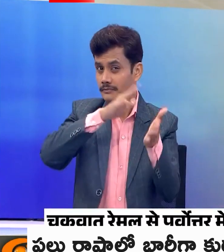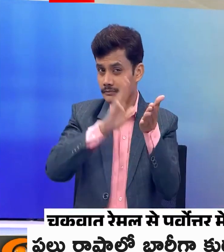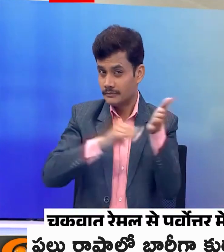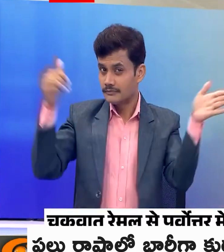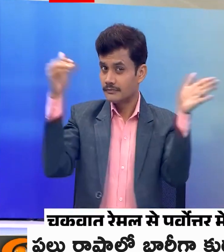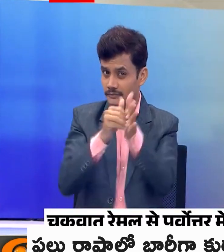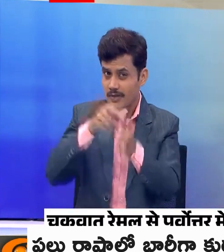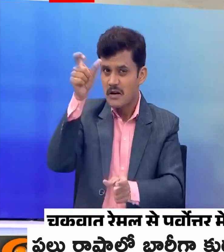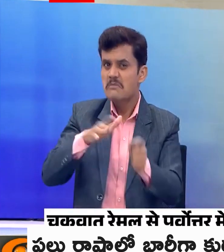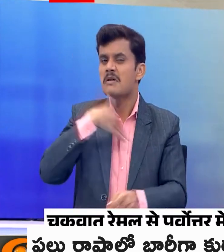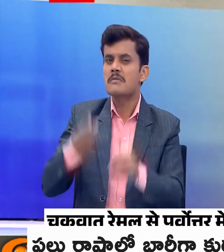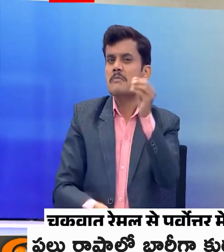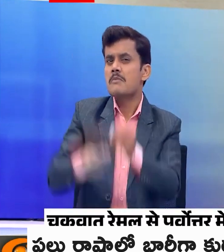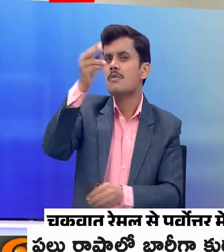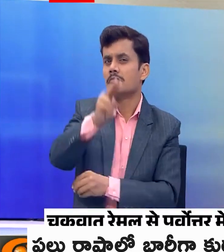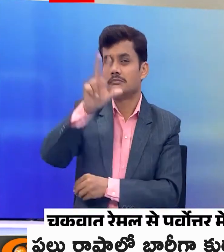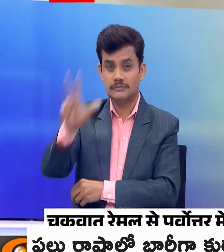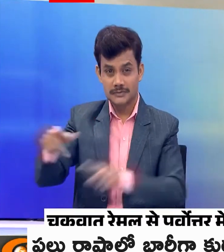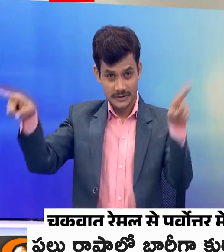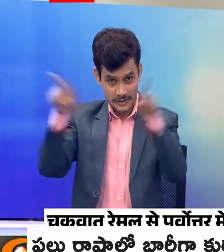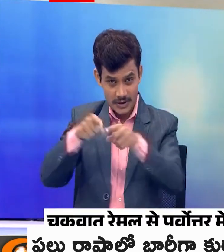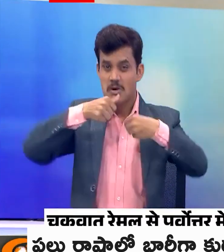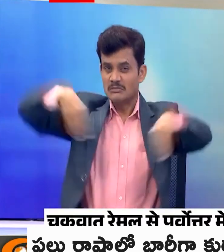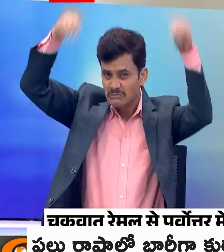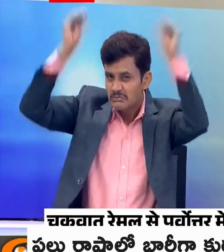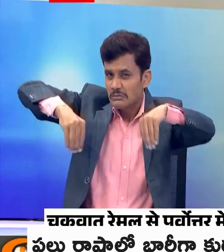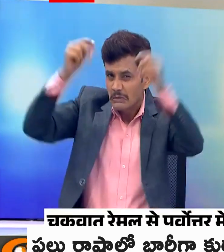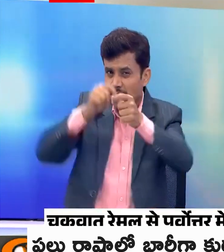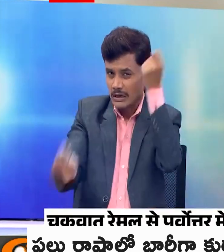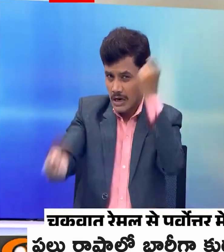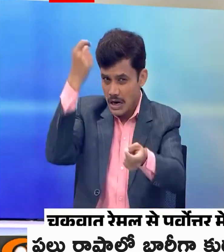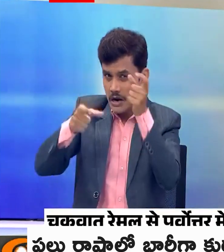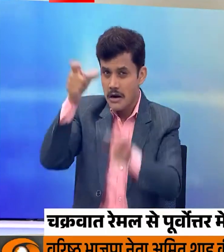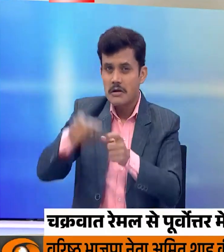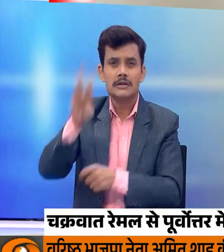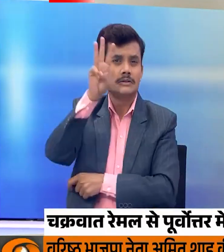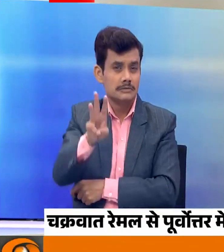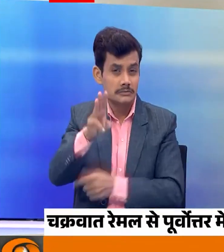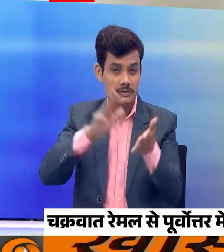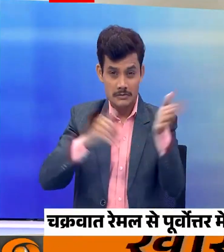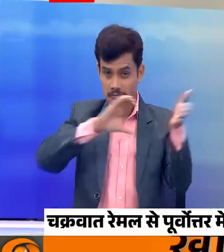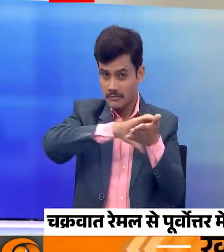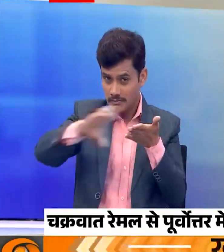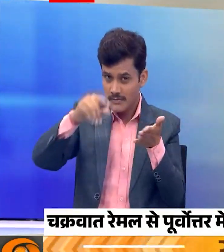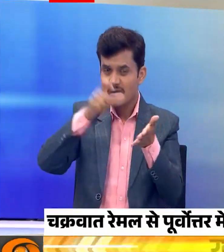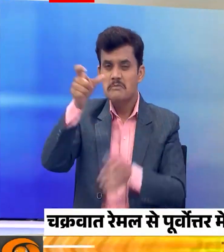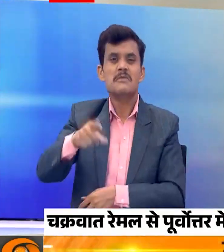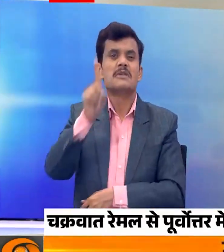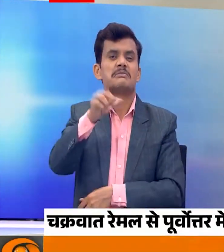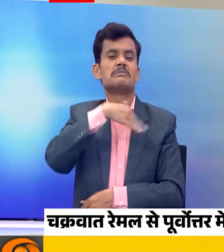वालों की संख्या बढ़तर हुई 28 वहीं बारिश के कहर से असम में तीन और में घाले में एक की मौर